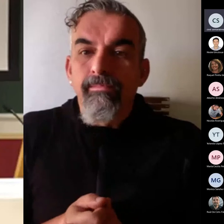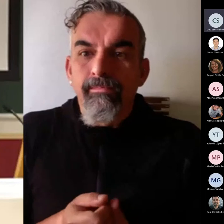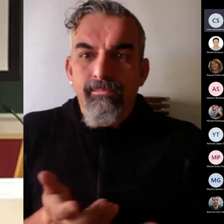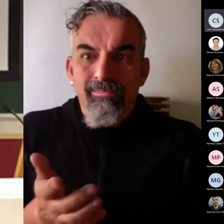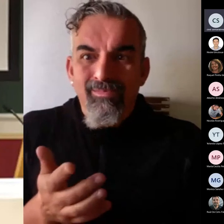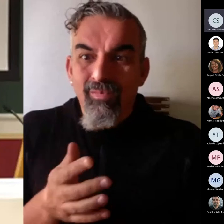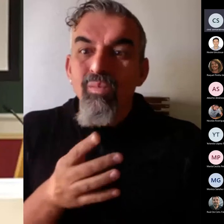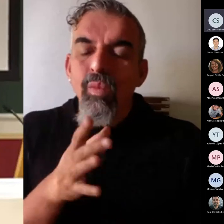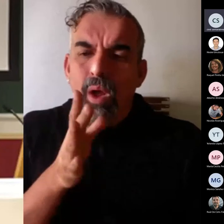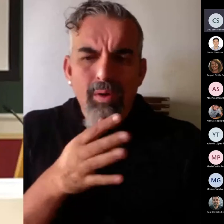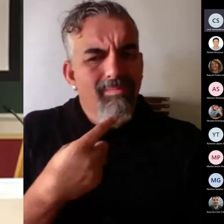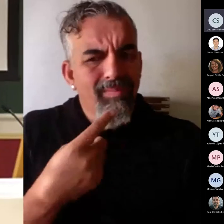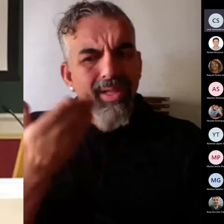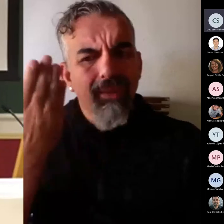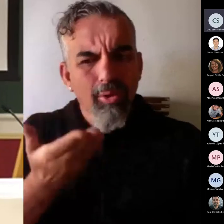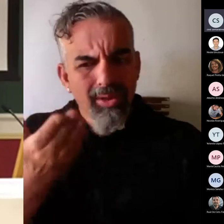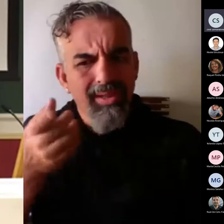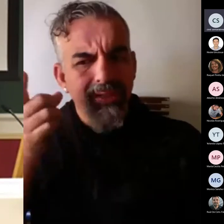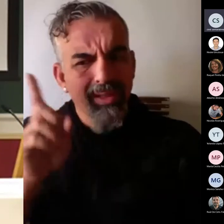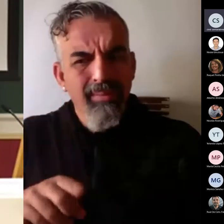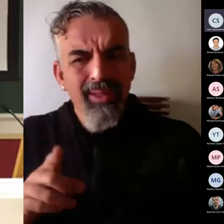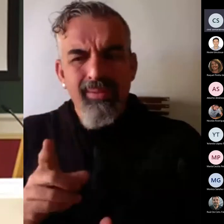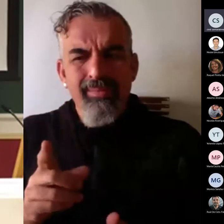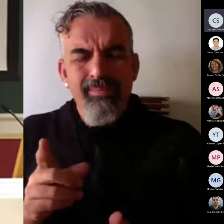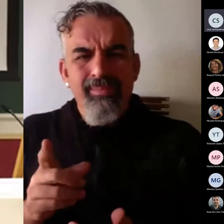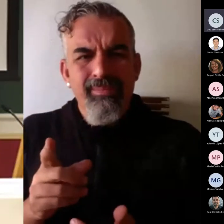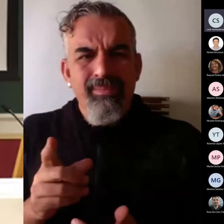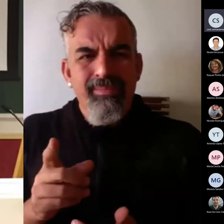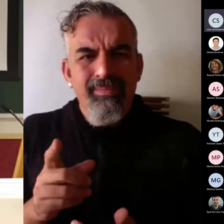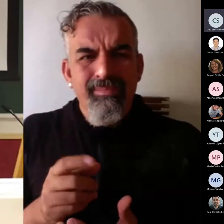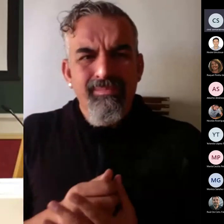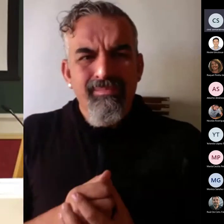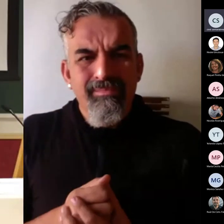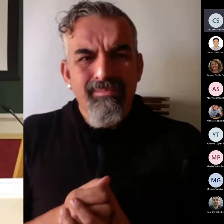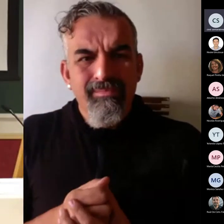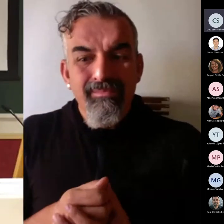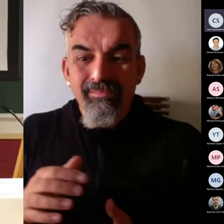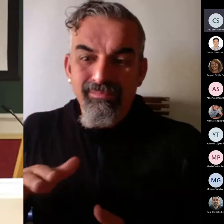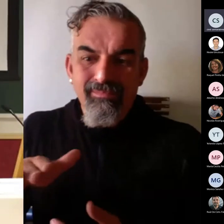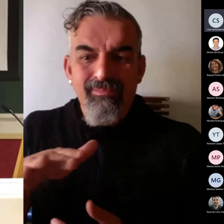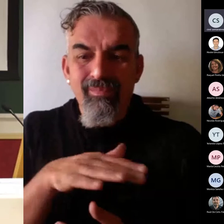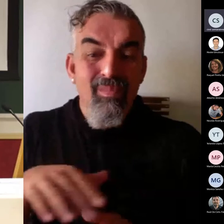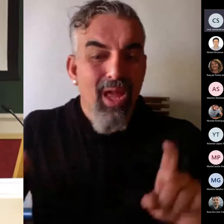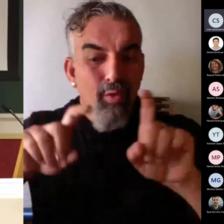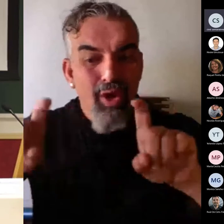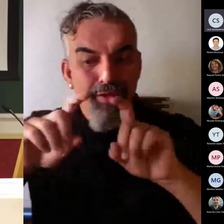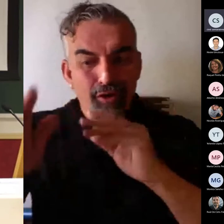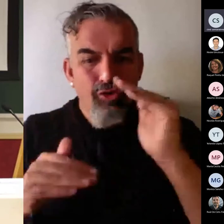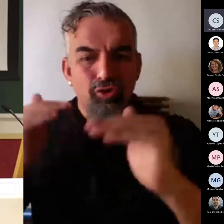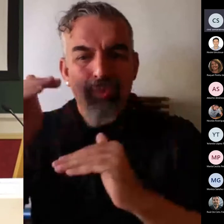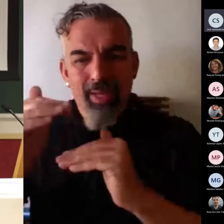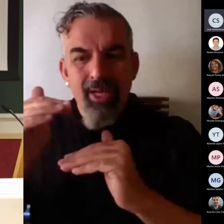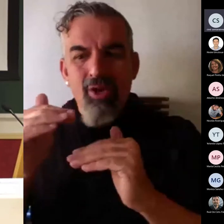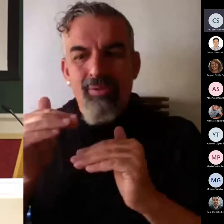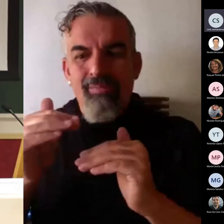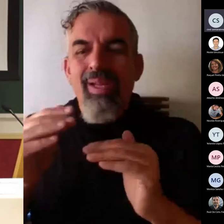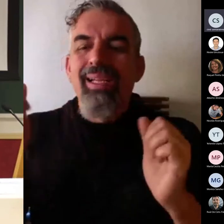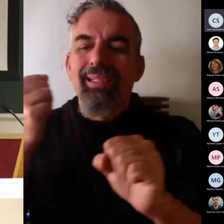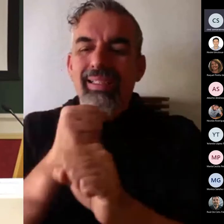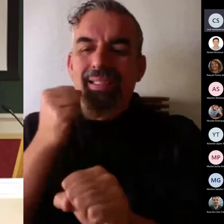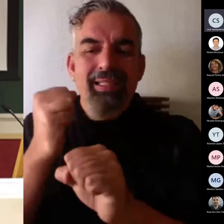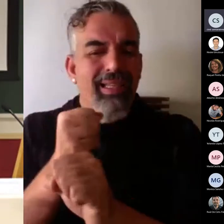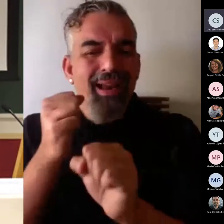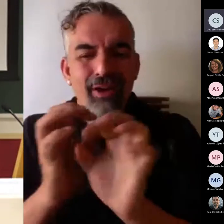Señalar la introducción dentro del espacio de hotel interior, el trabajo por competencias y